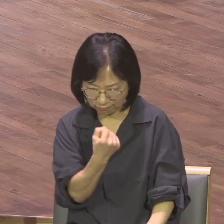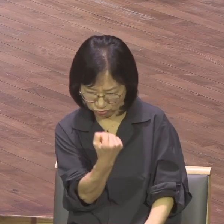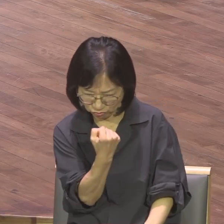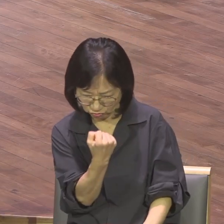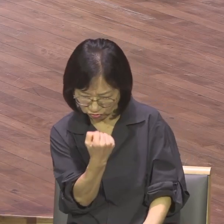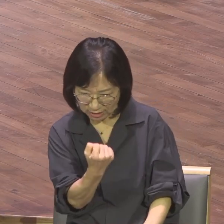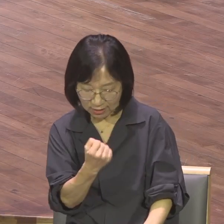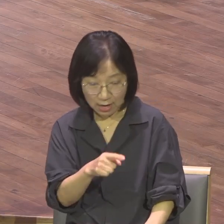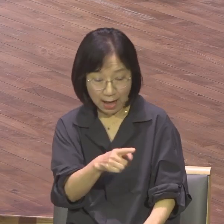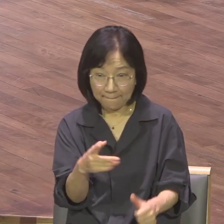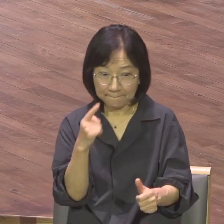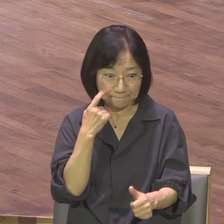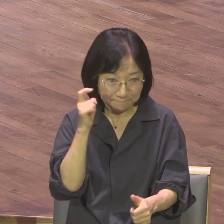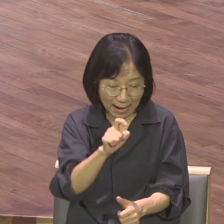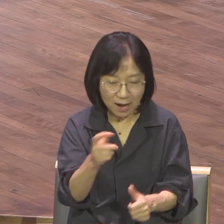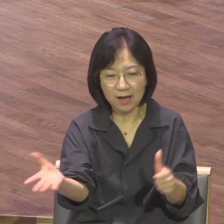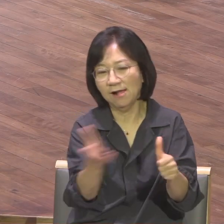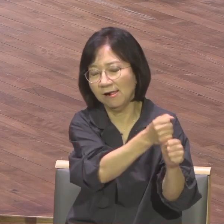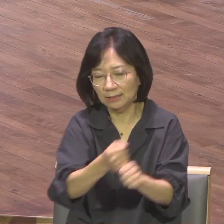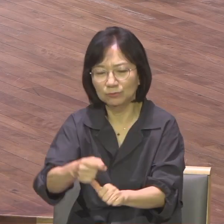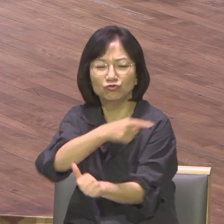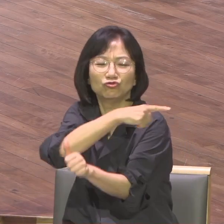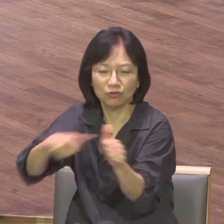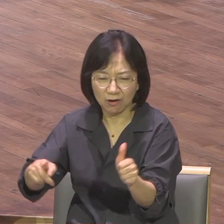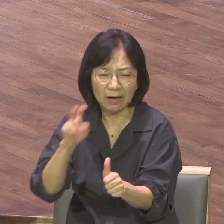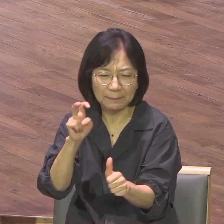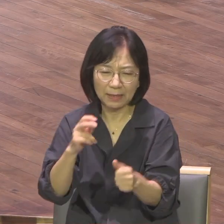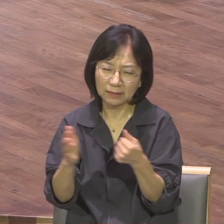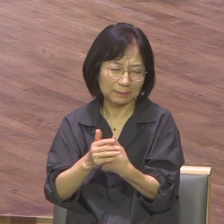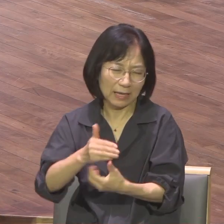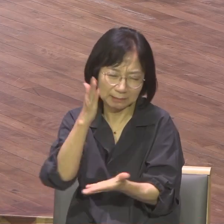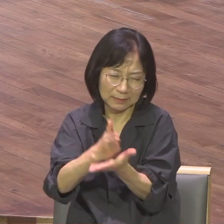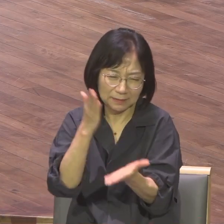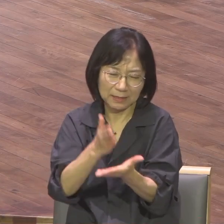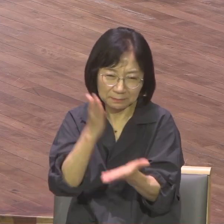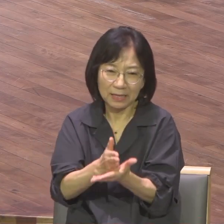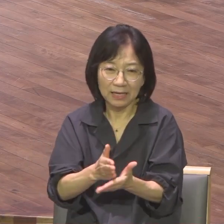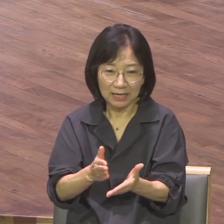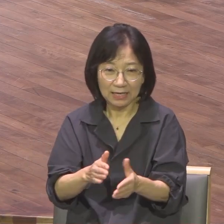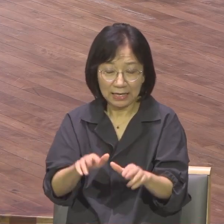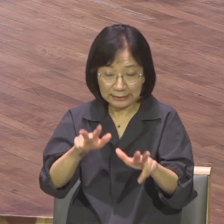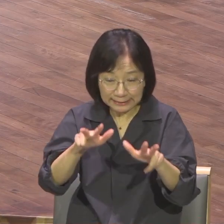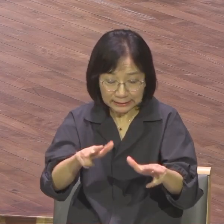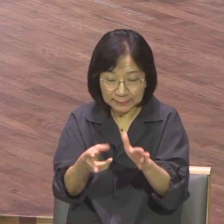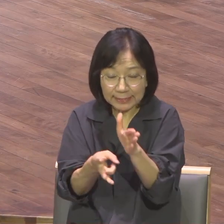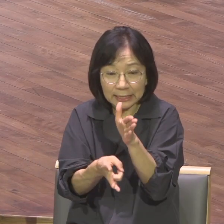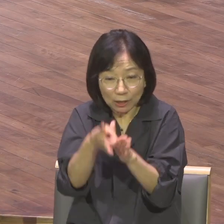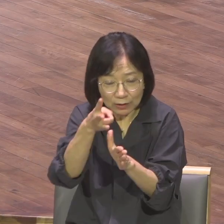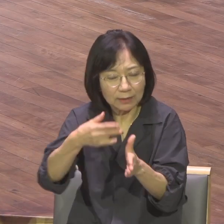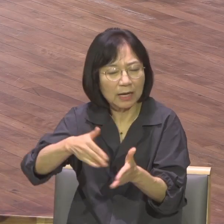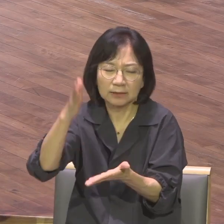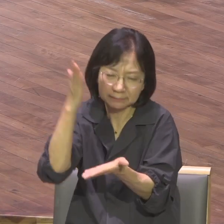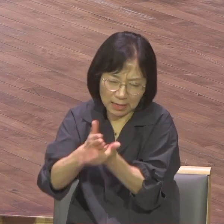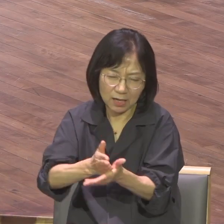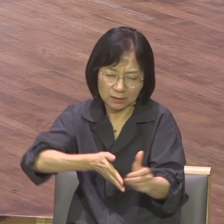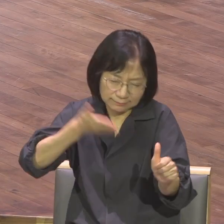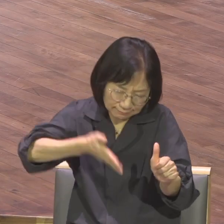오자마자 너를 체포해서 다 죽일 준비를 다 해놨다. 지금 예루살렘에 가는 것은 자살행위다. 이런